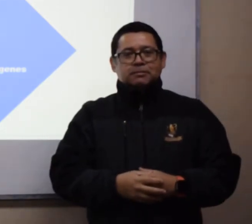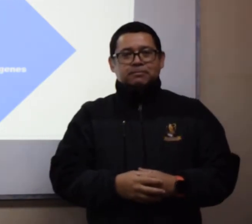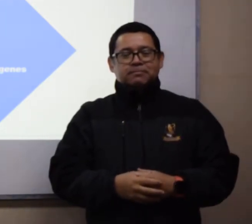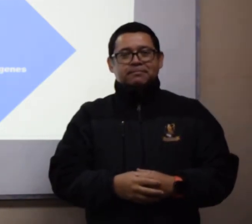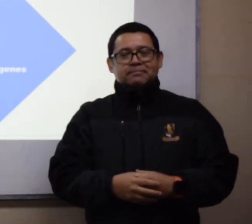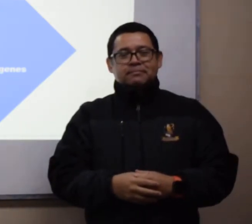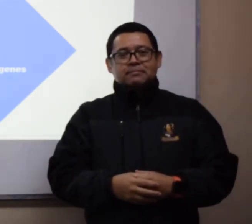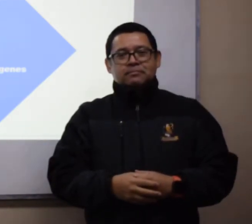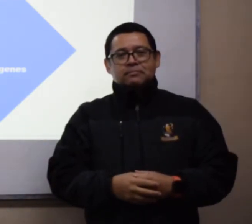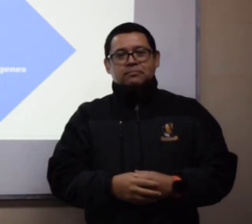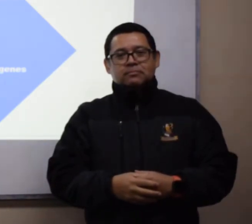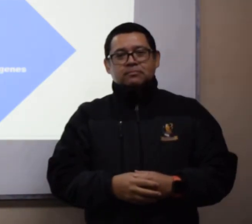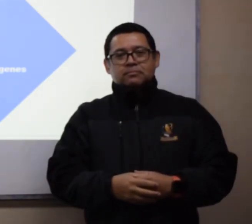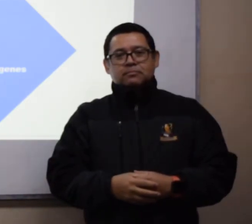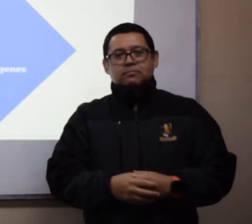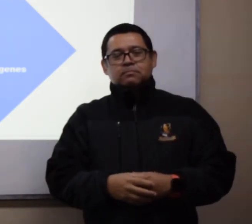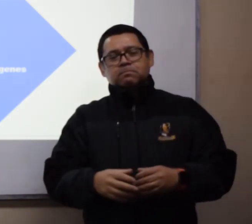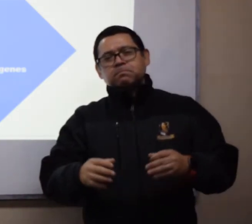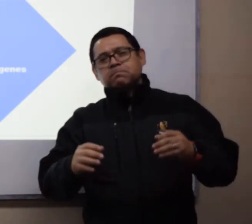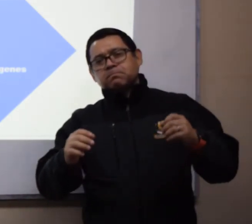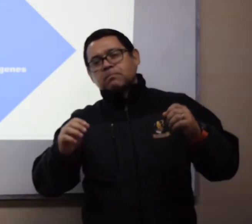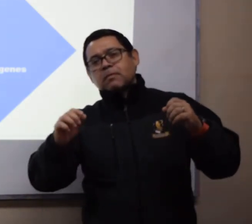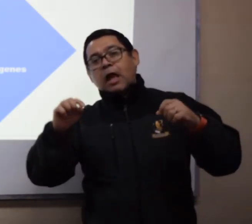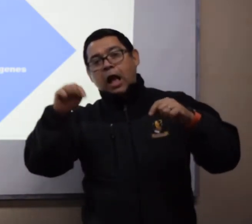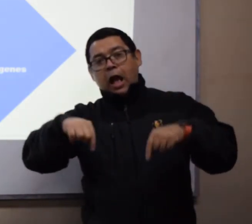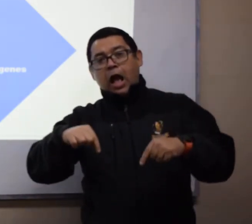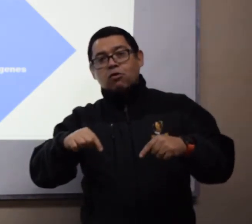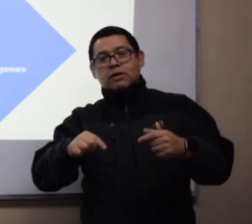Las instrucciones generales para realizar la guía son